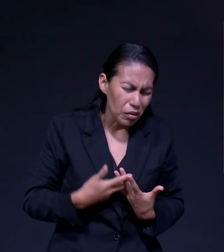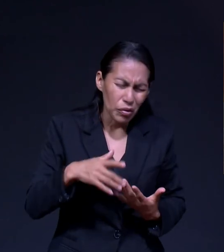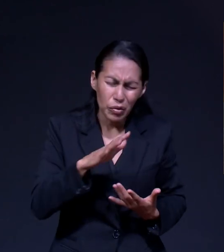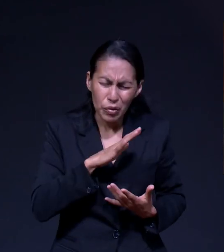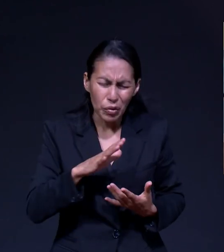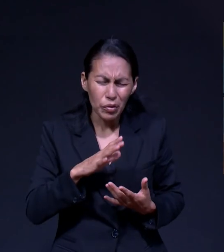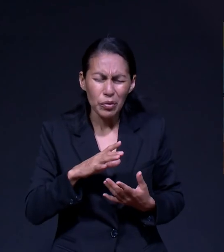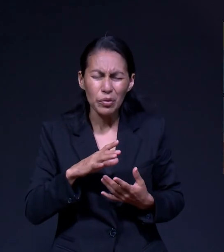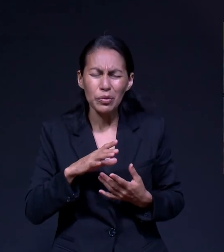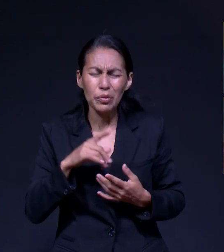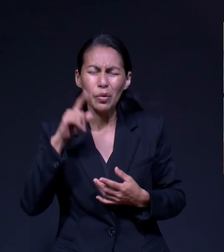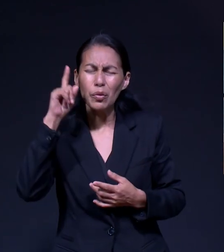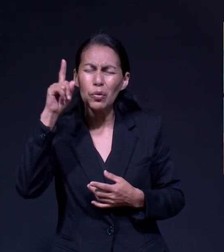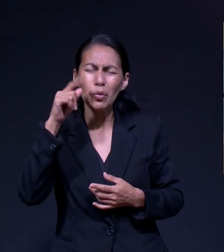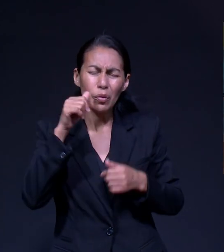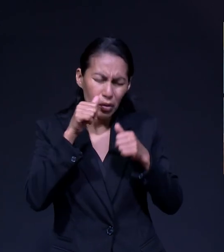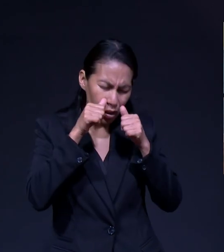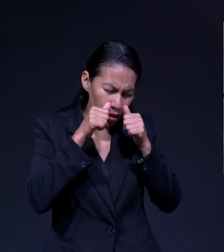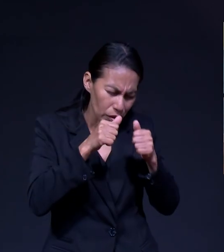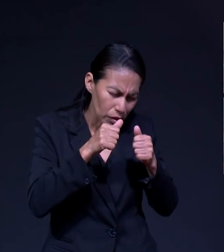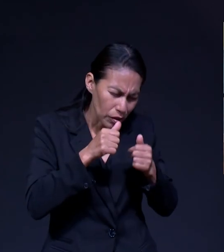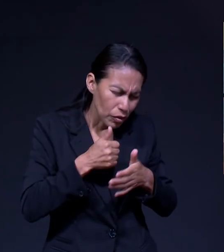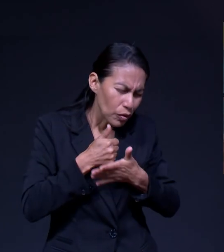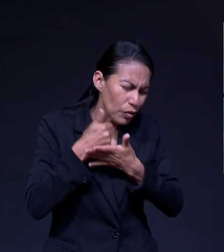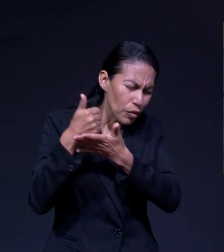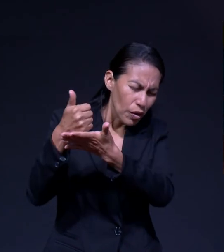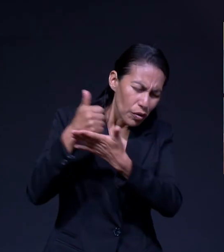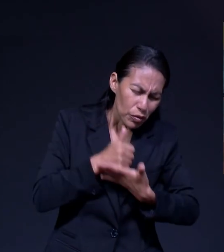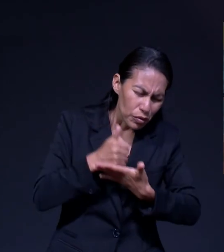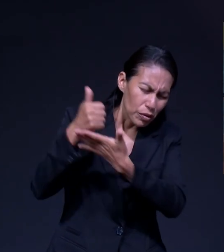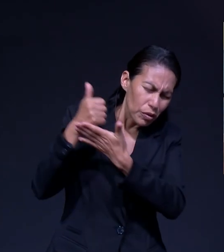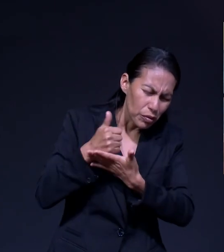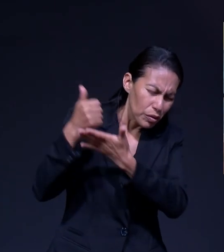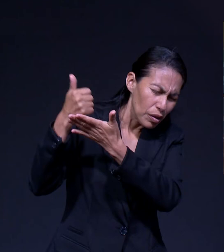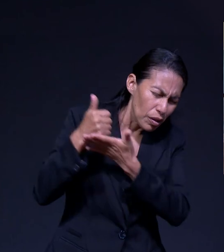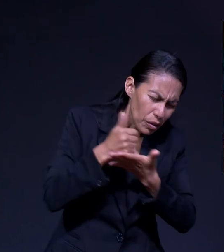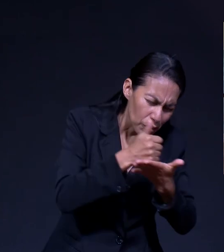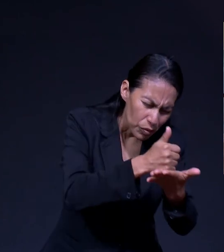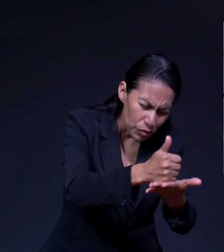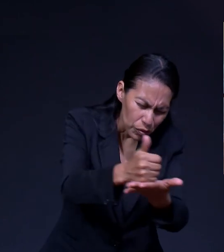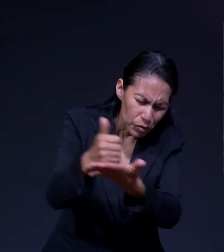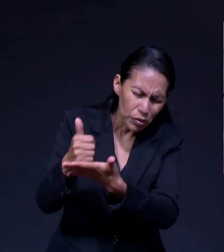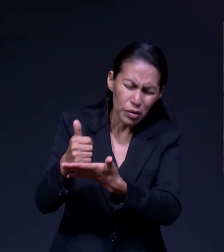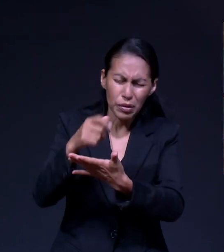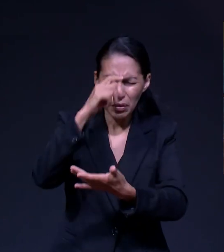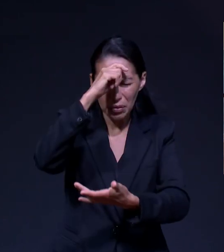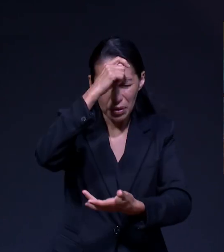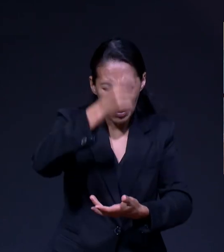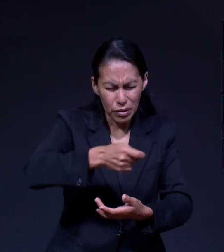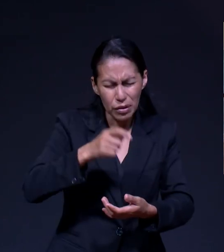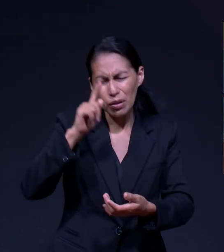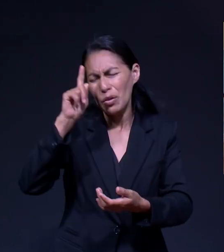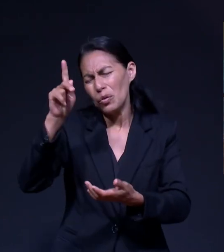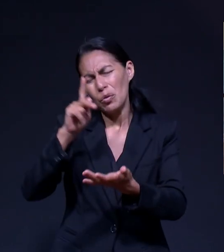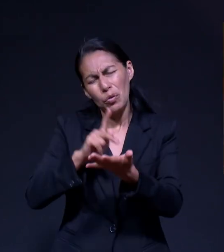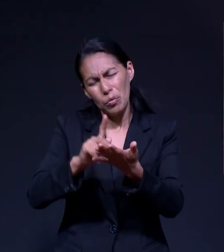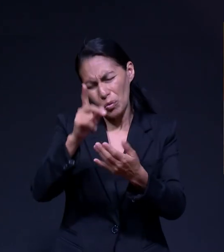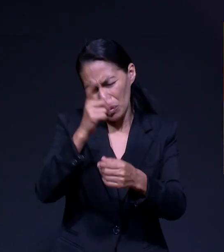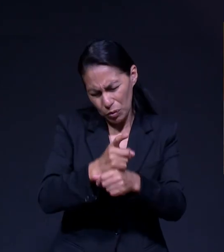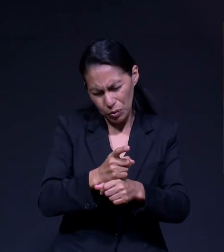y no te limitas para ayudarnos, para respondernos. Siempre de acuerdo a tu voluntad. Ayúdanos a